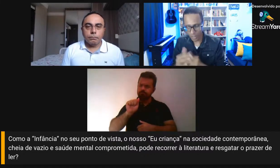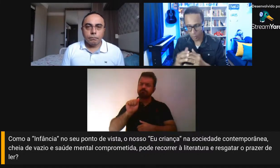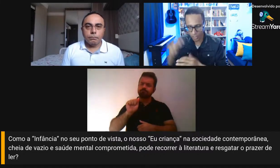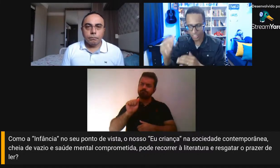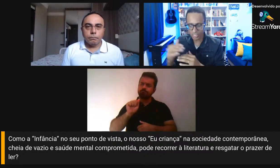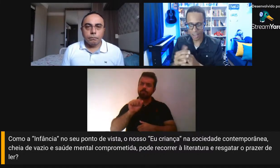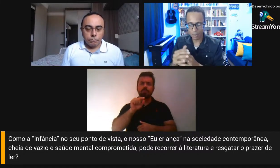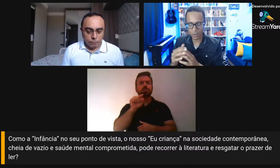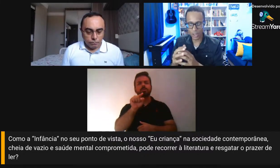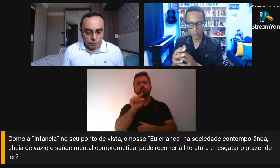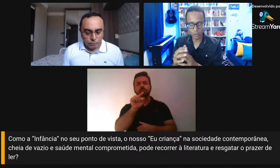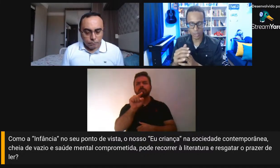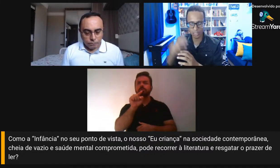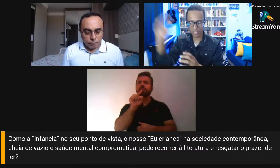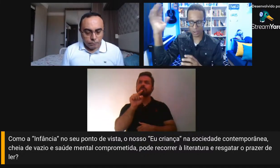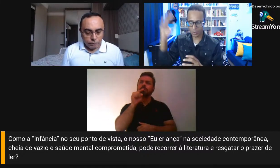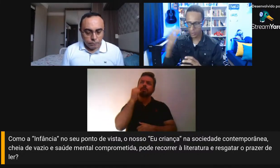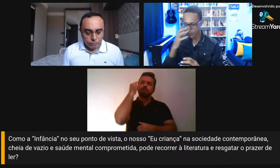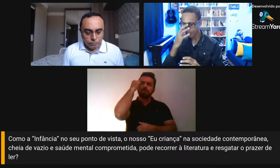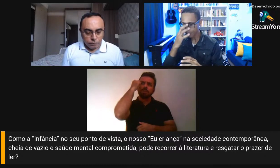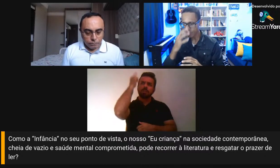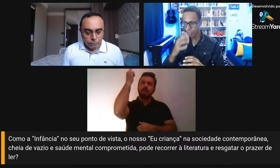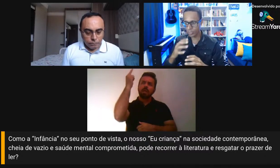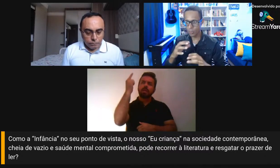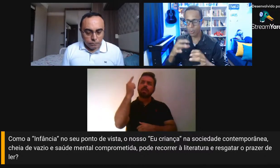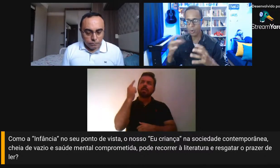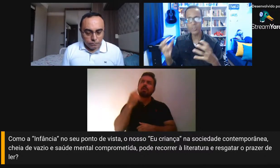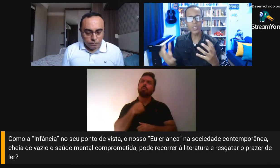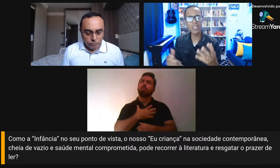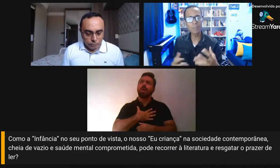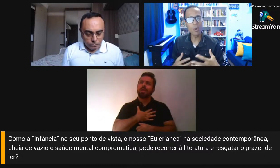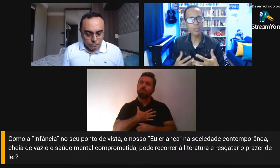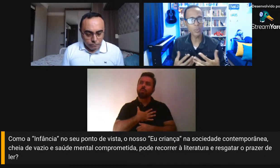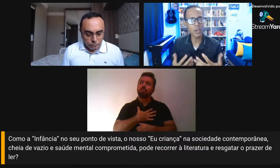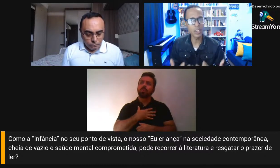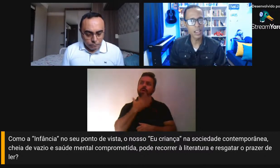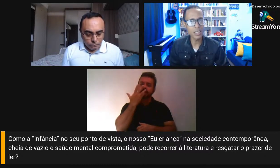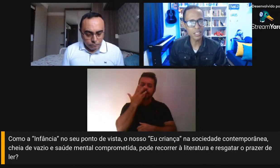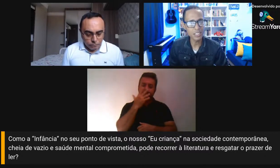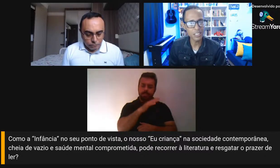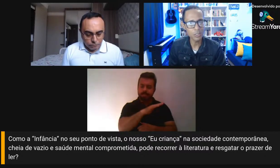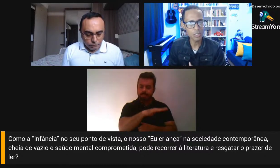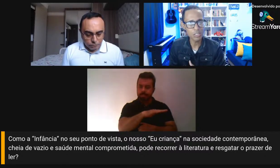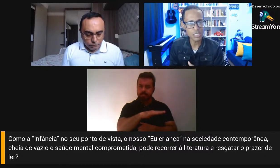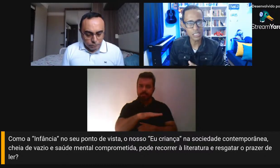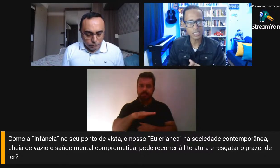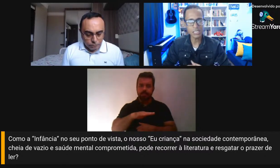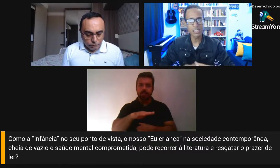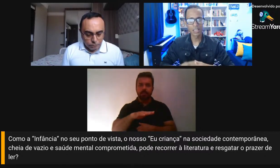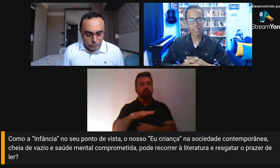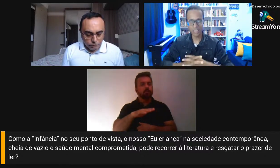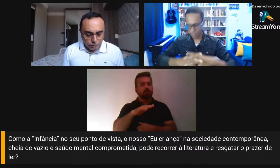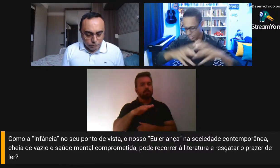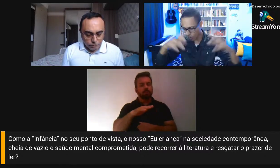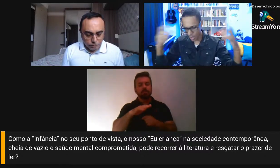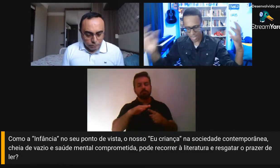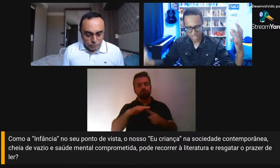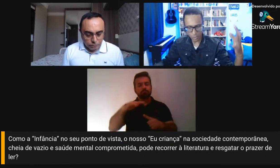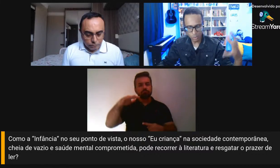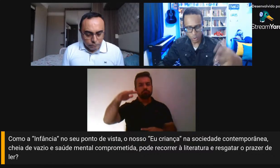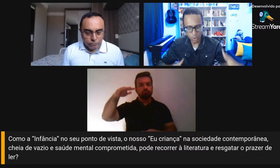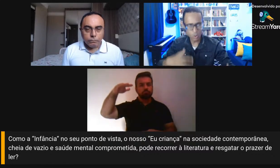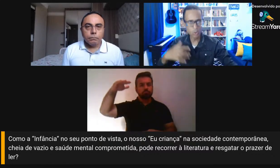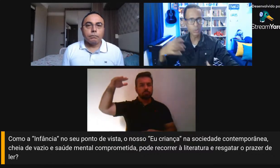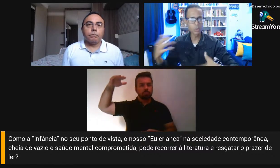porque hoje, a sabe, o adulto cresceu, são poucos que demonstram a criança dentro de si, devido à